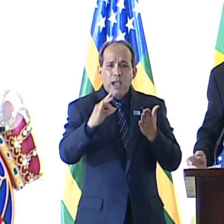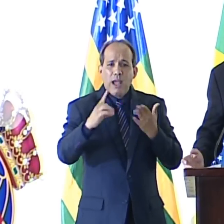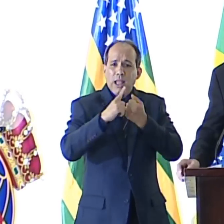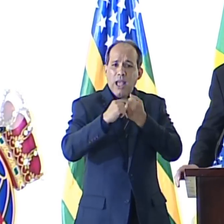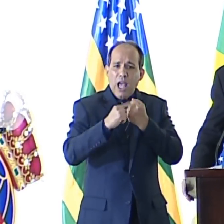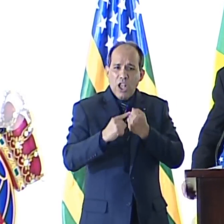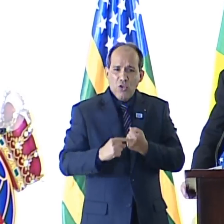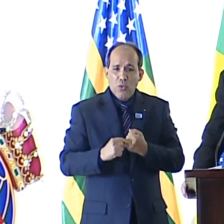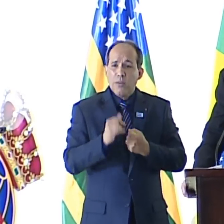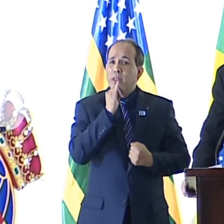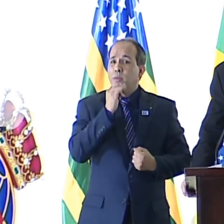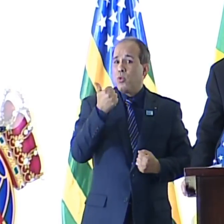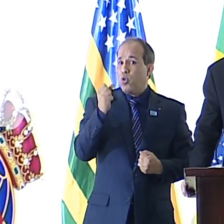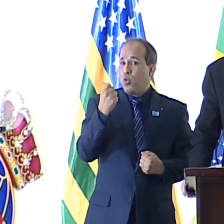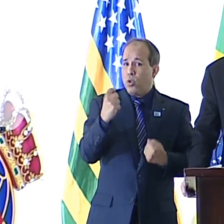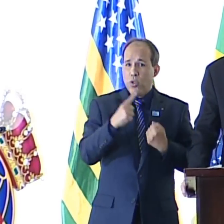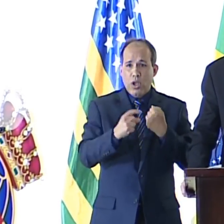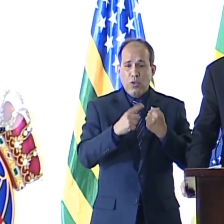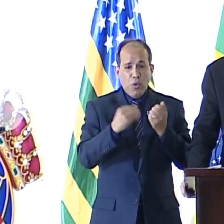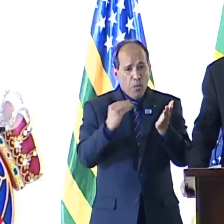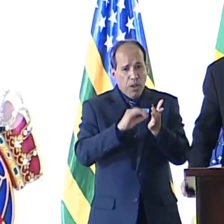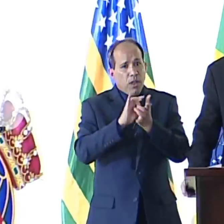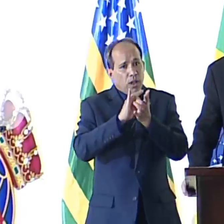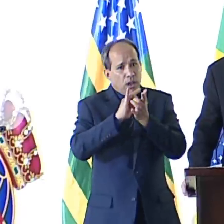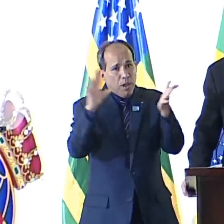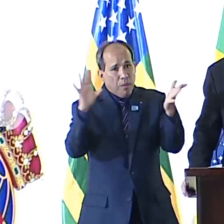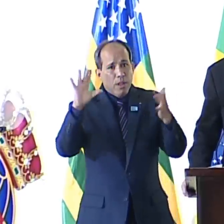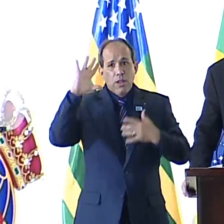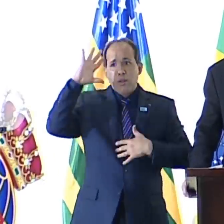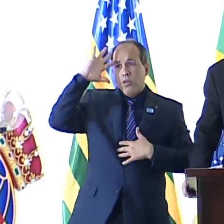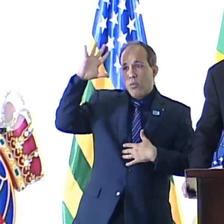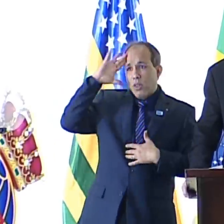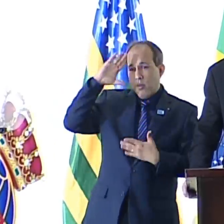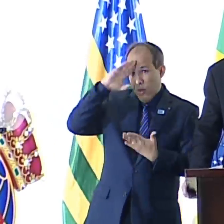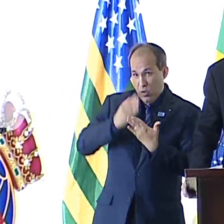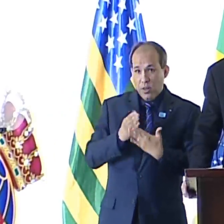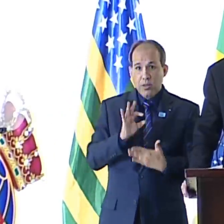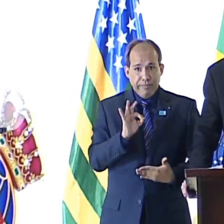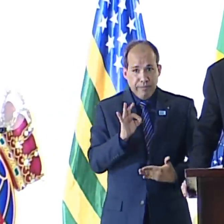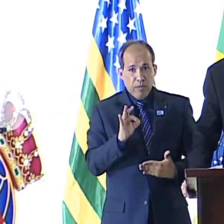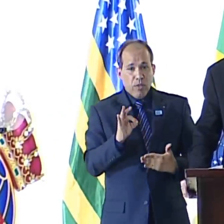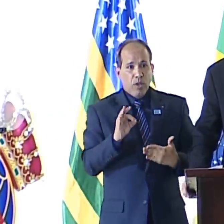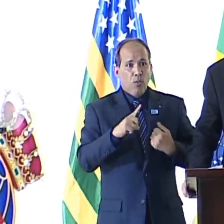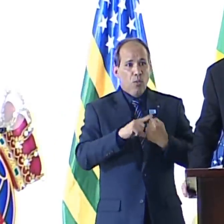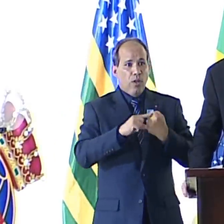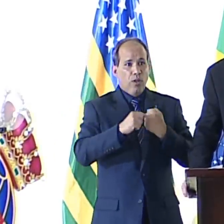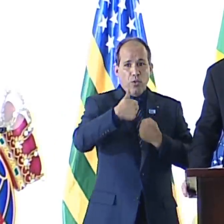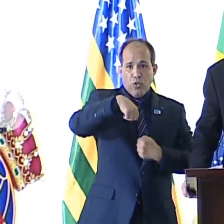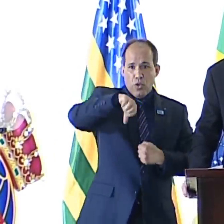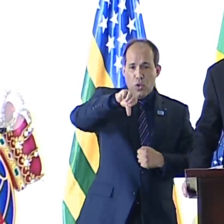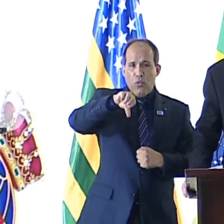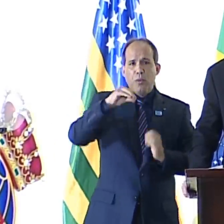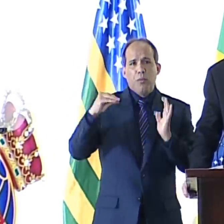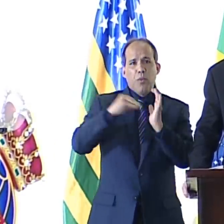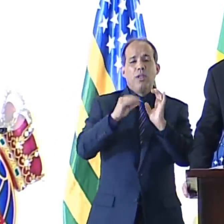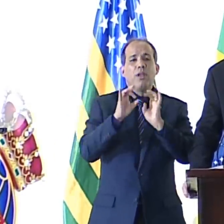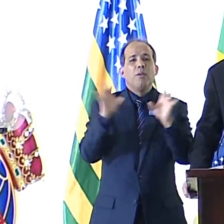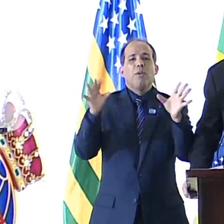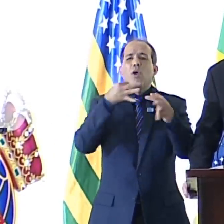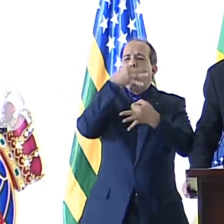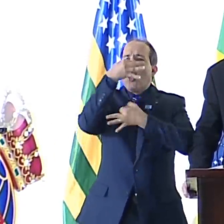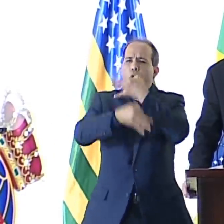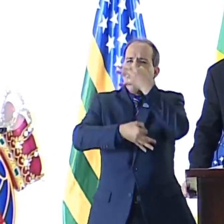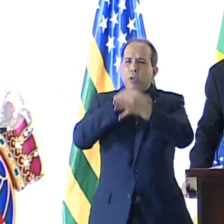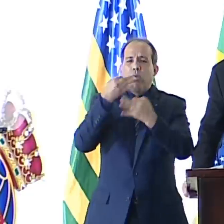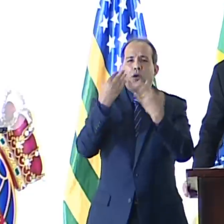O artigo 18, por exemplo, estabelece a liberdade de pensamento e de crença. O artigo 19 consagra a liberdade de opinião